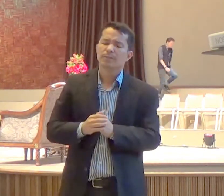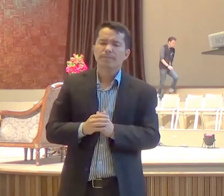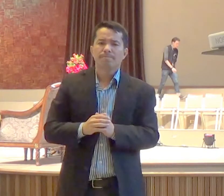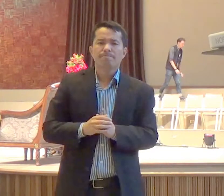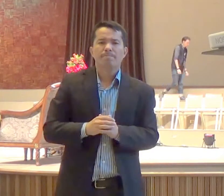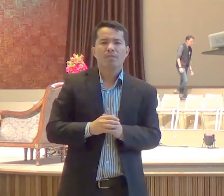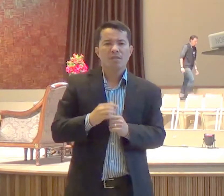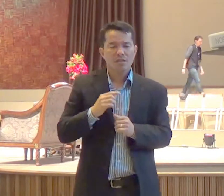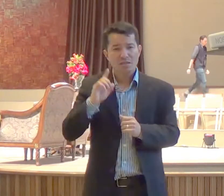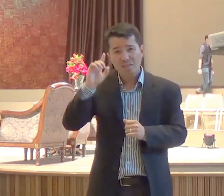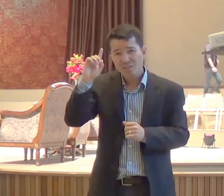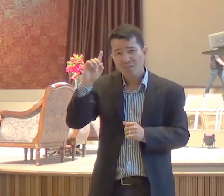querido, quero orar por você,